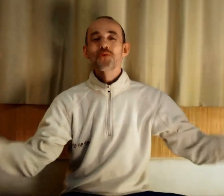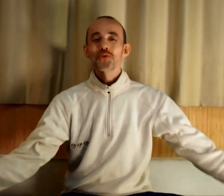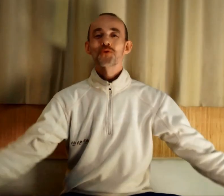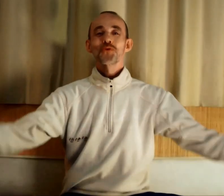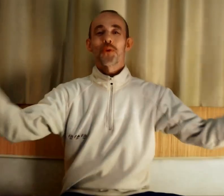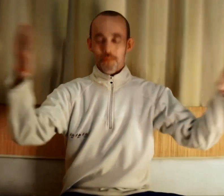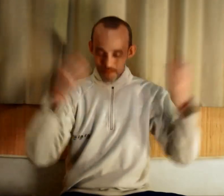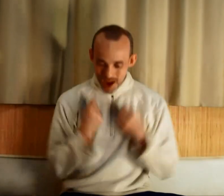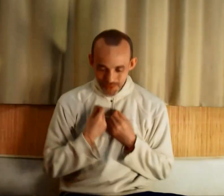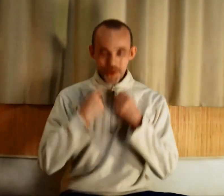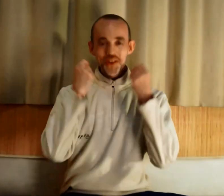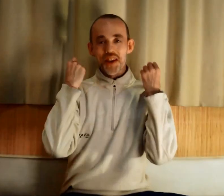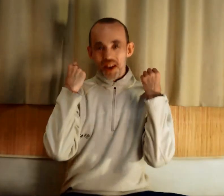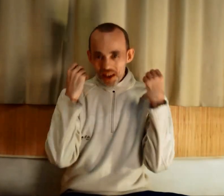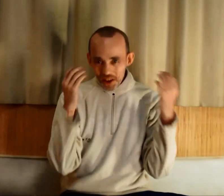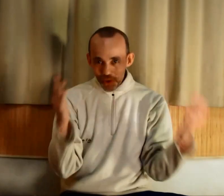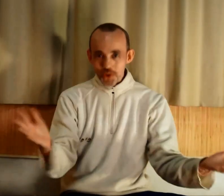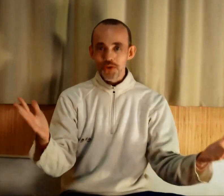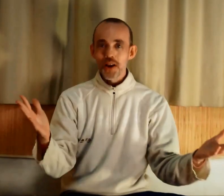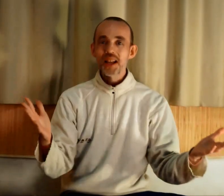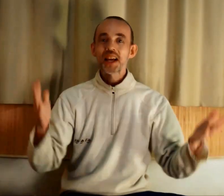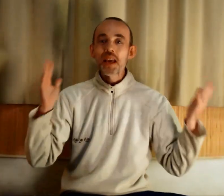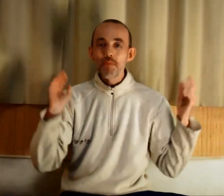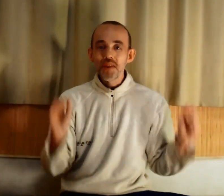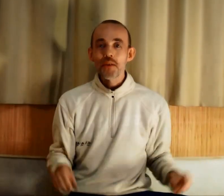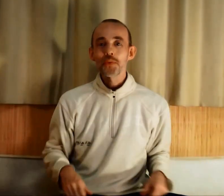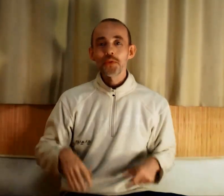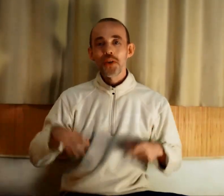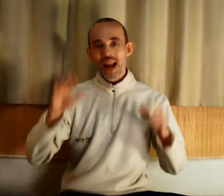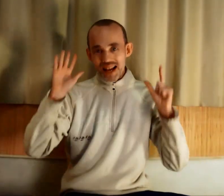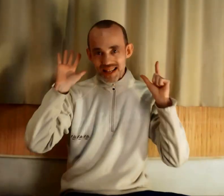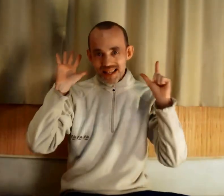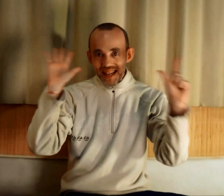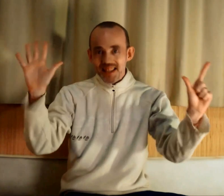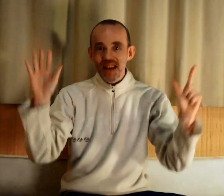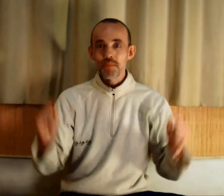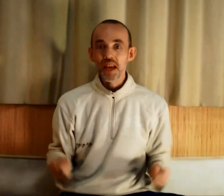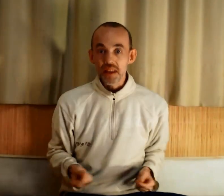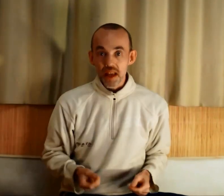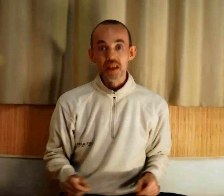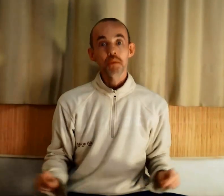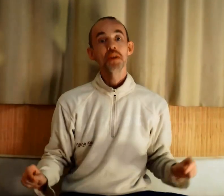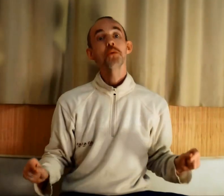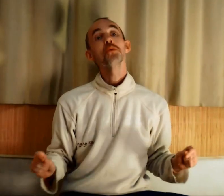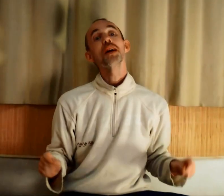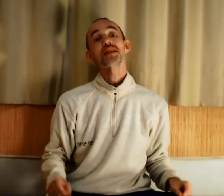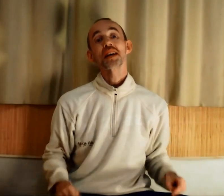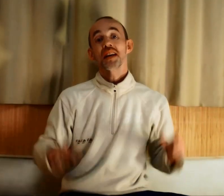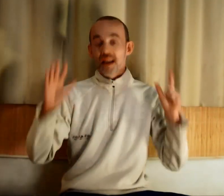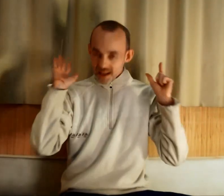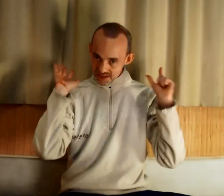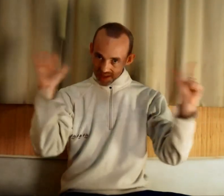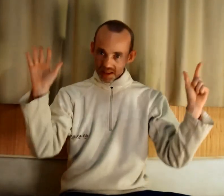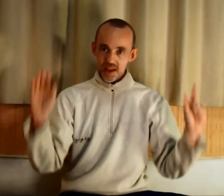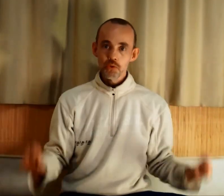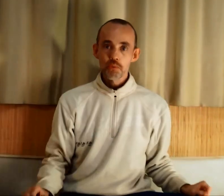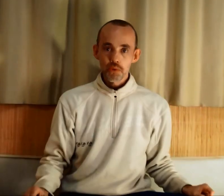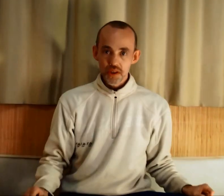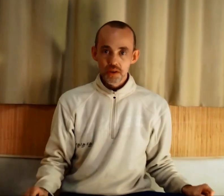Bonjour, Marc Fleurier, coach de lettres et bienvenue dans la septième et dernière vidéo de la série 7 raisons pour se